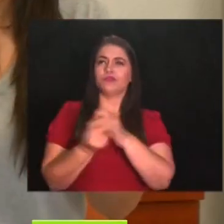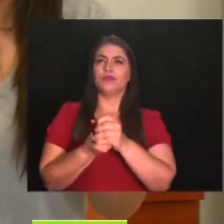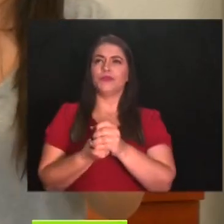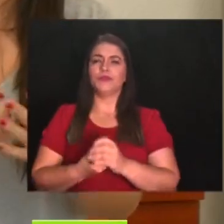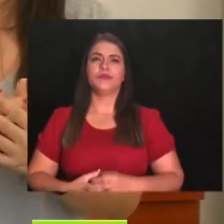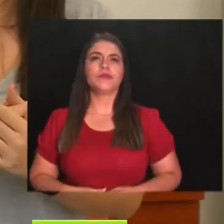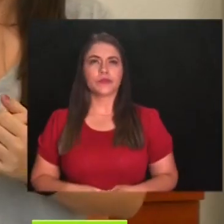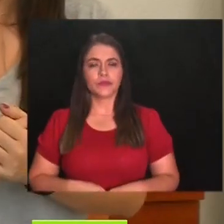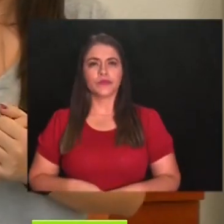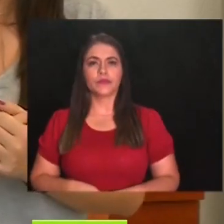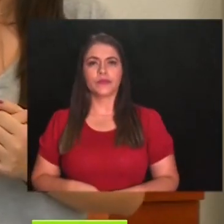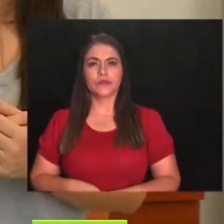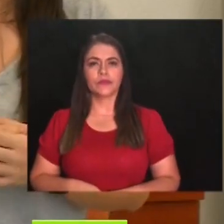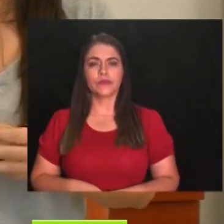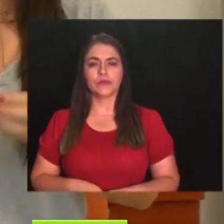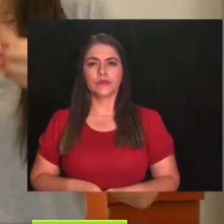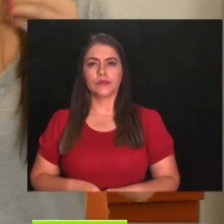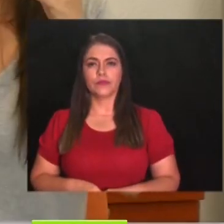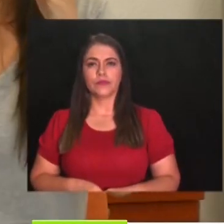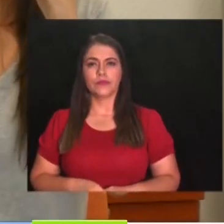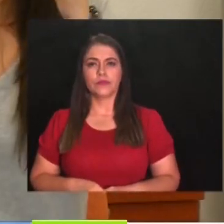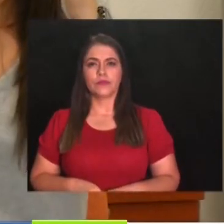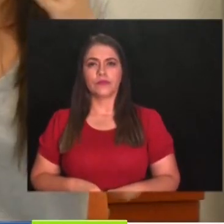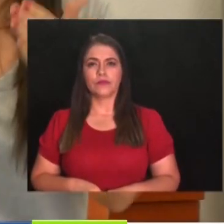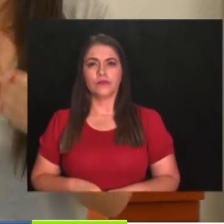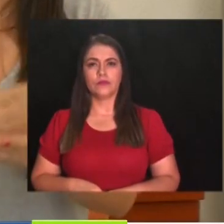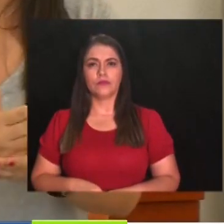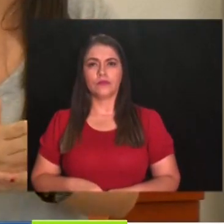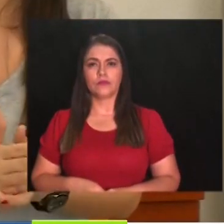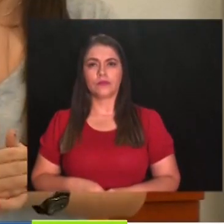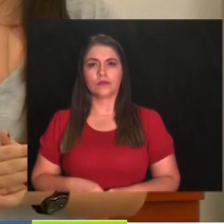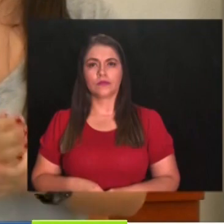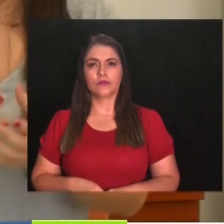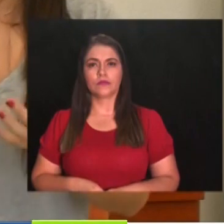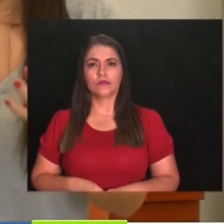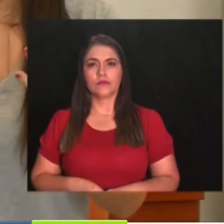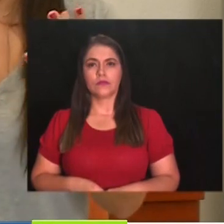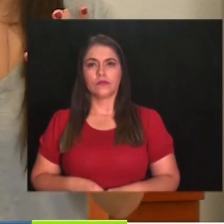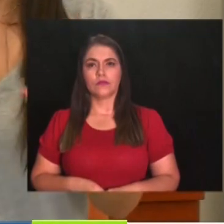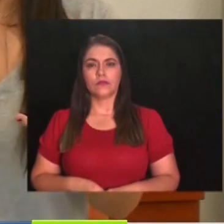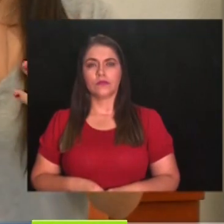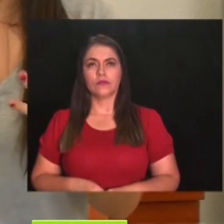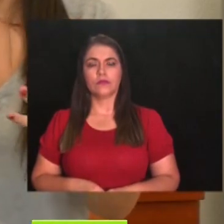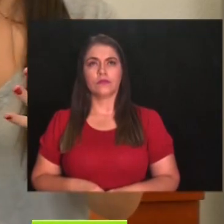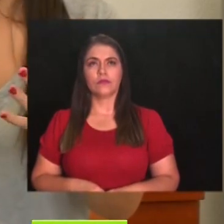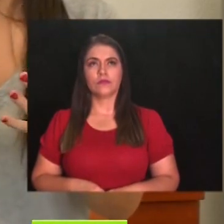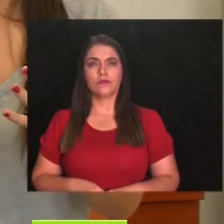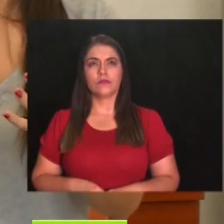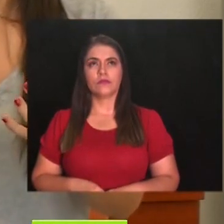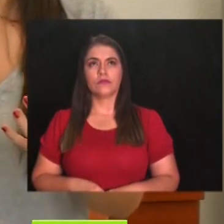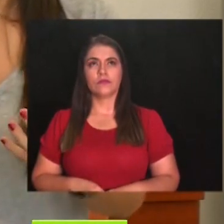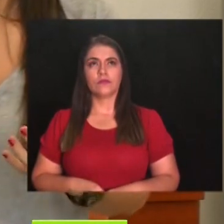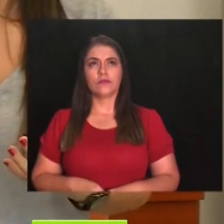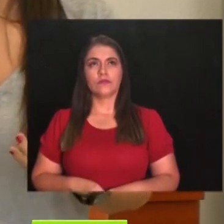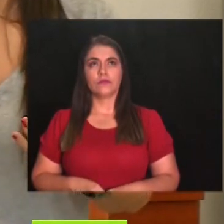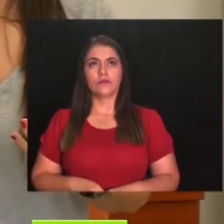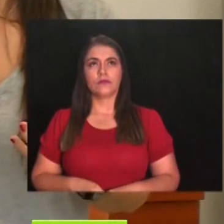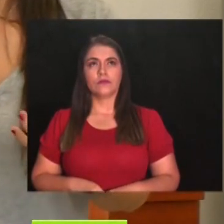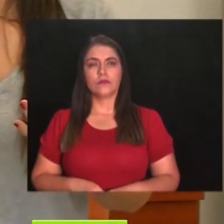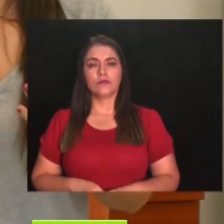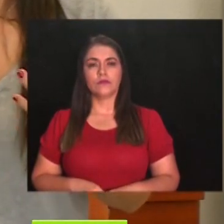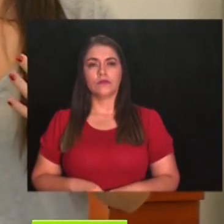obviamente oportunidades laborales. Tenemos que quitar esa barrera para que las personas con discapacidad auditiva